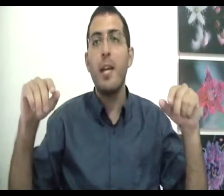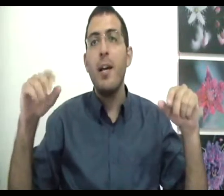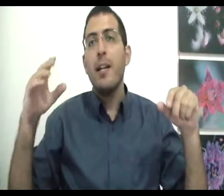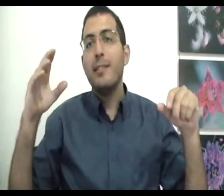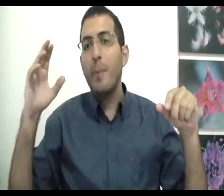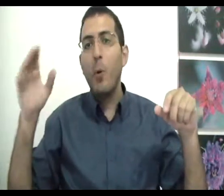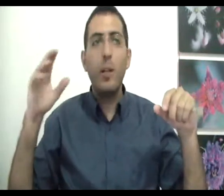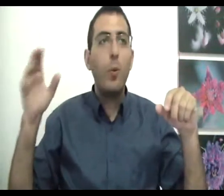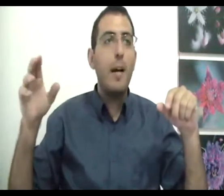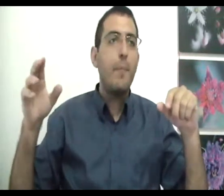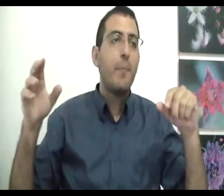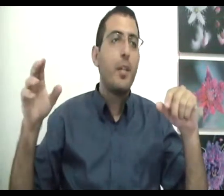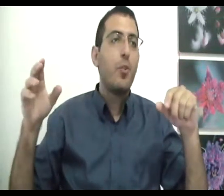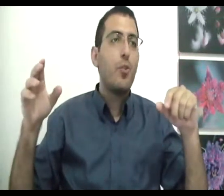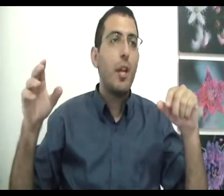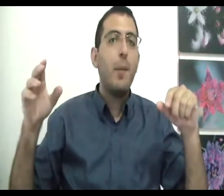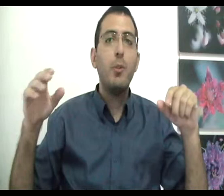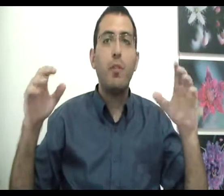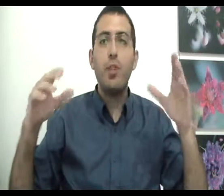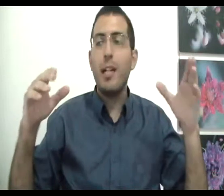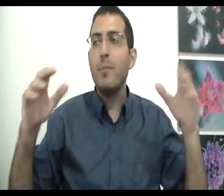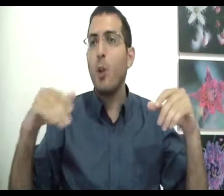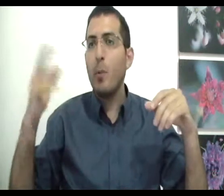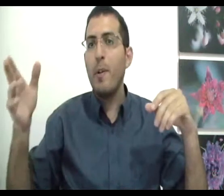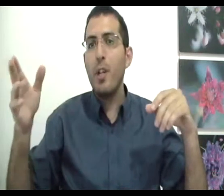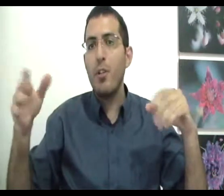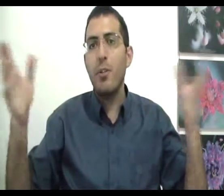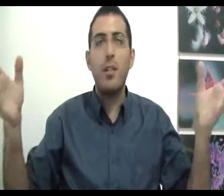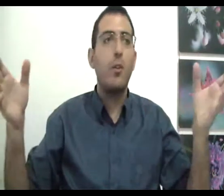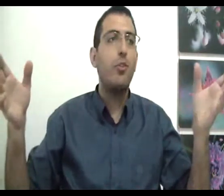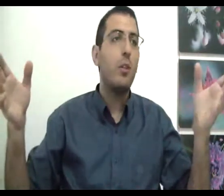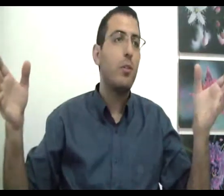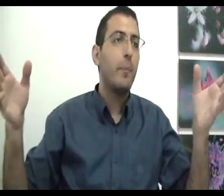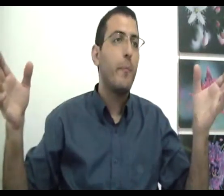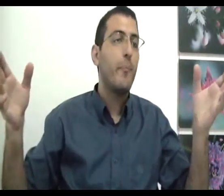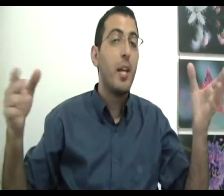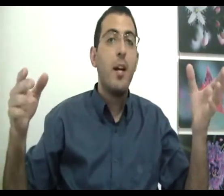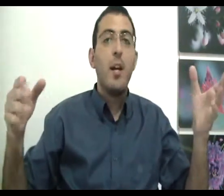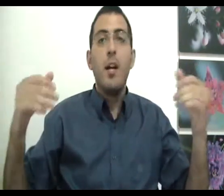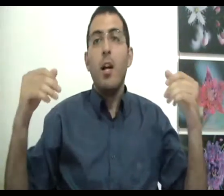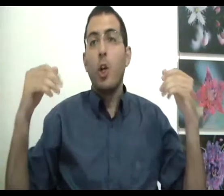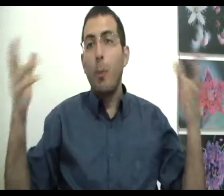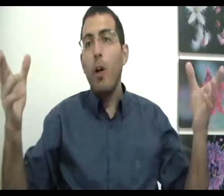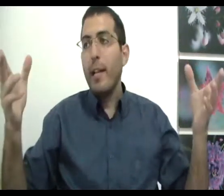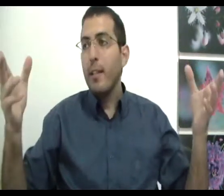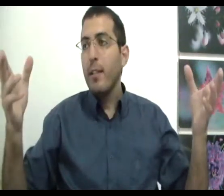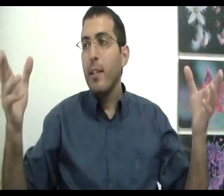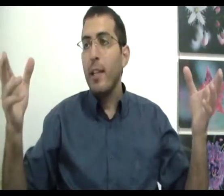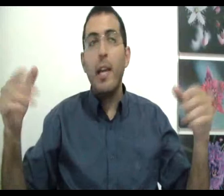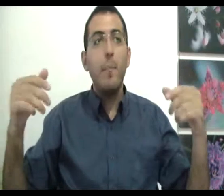זה ברור לכולם שאם הטוב של האדם תלוי במה שיש לו, זה יכול להשתנות. כמו כן, אם